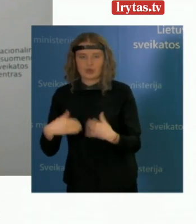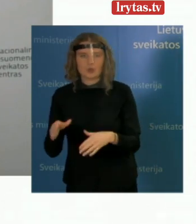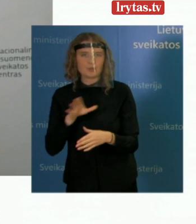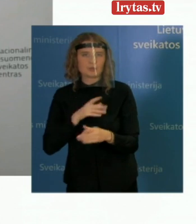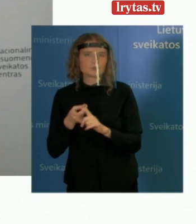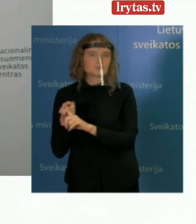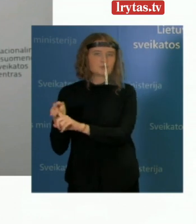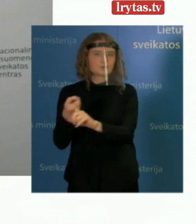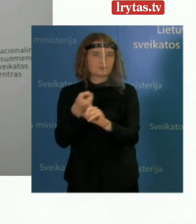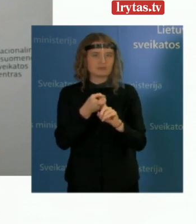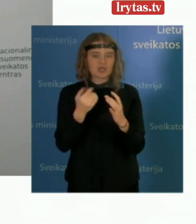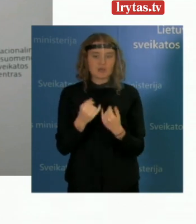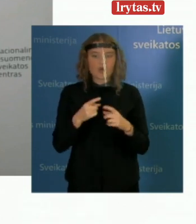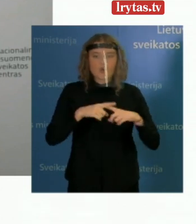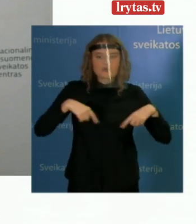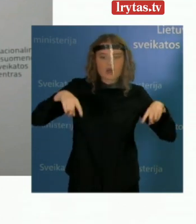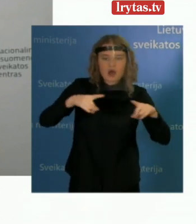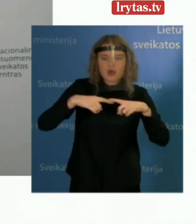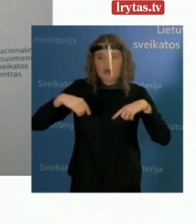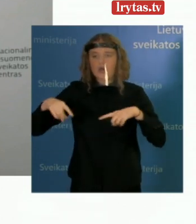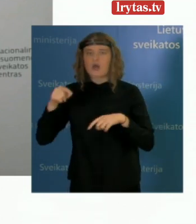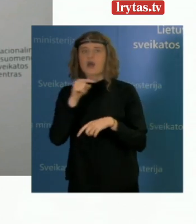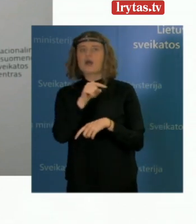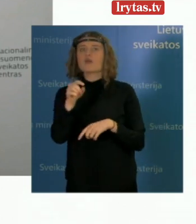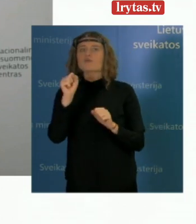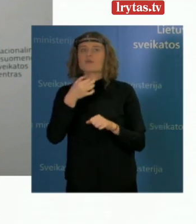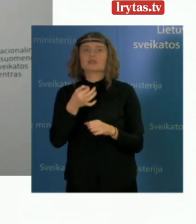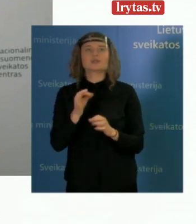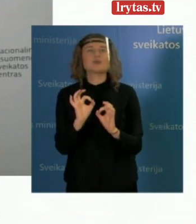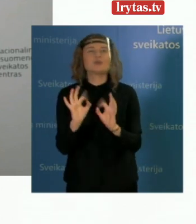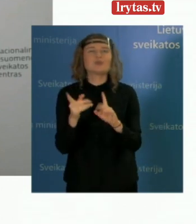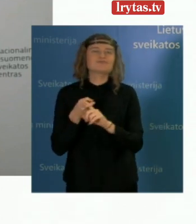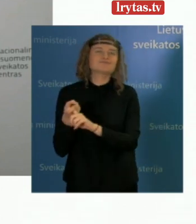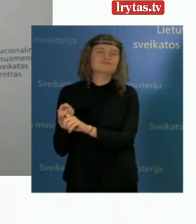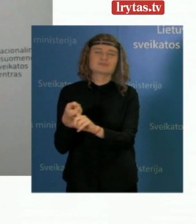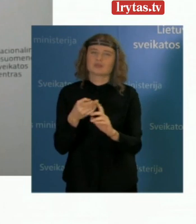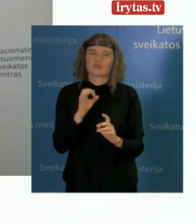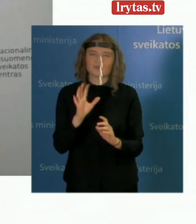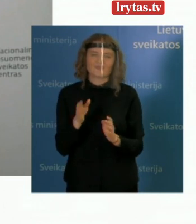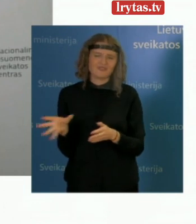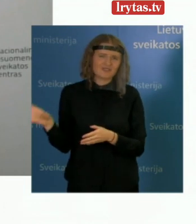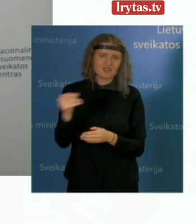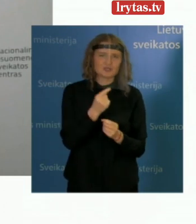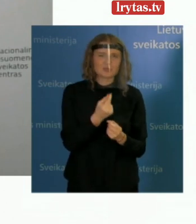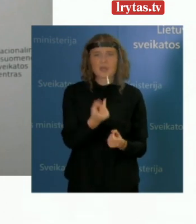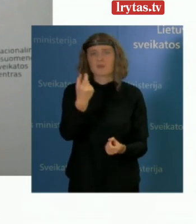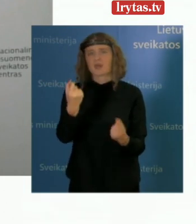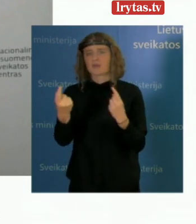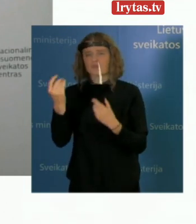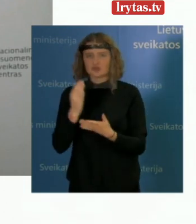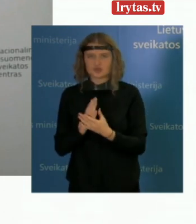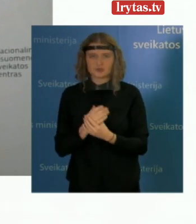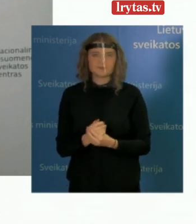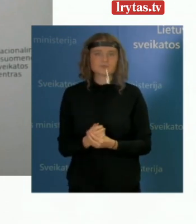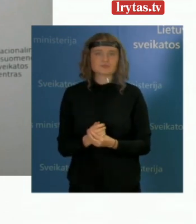vieną iš skirtingio regiono, kur galėtume amstikyti, kad tokių atvejų nėra, ir kaip nekartai jau mūsų specialistai yra išsireiškė, kai lyga